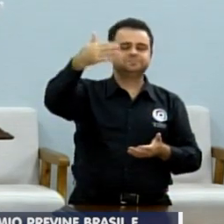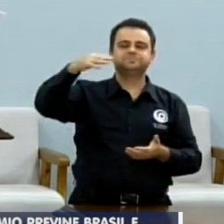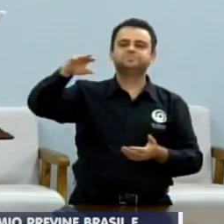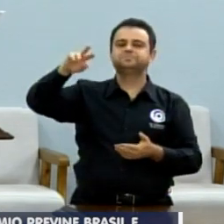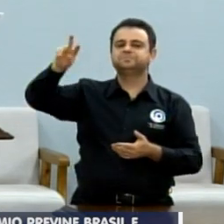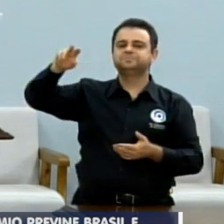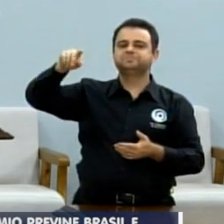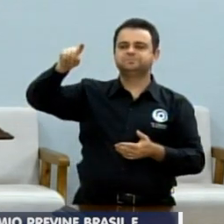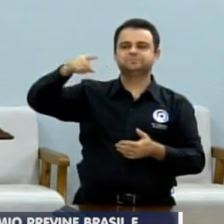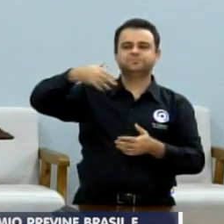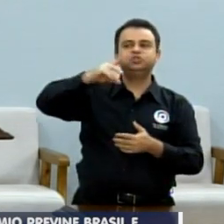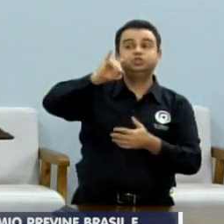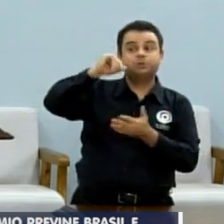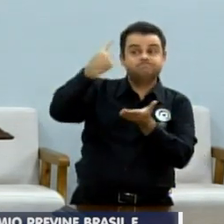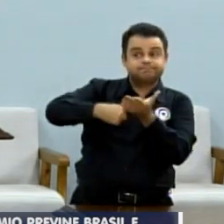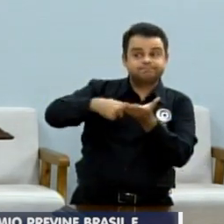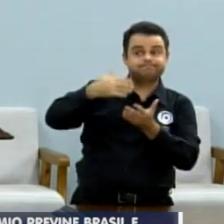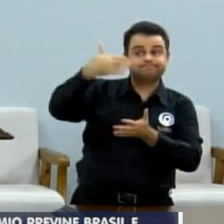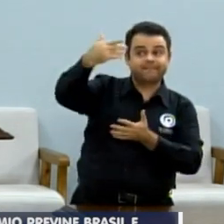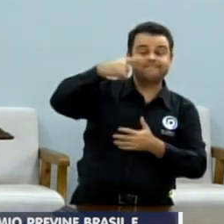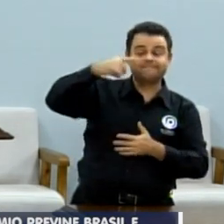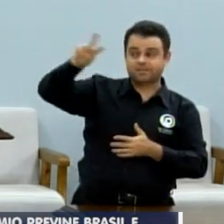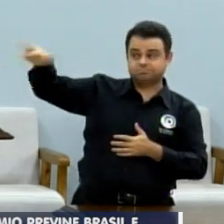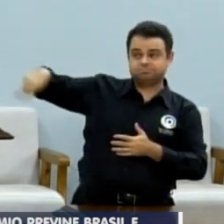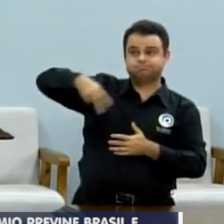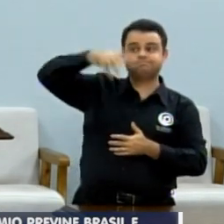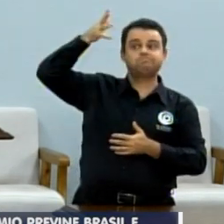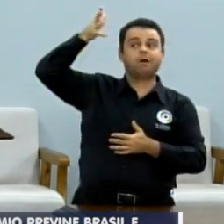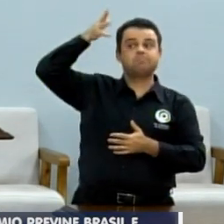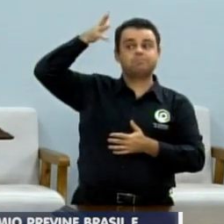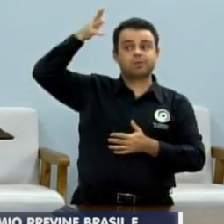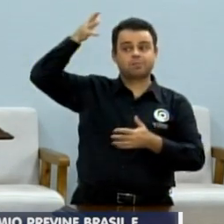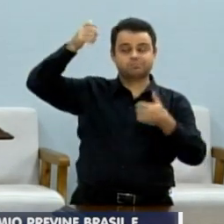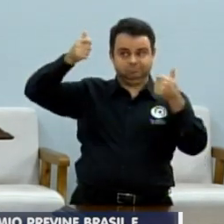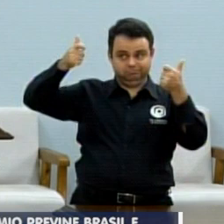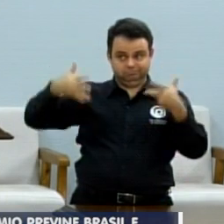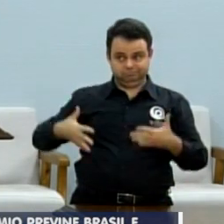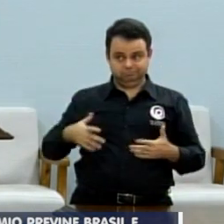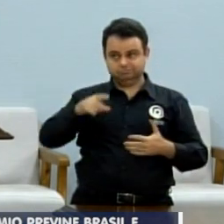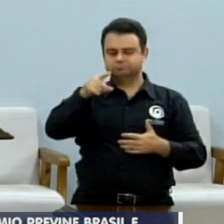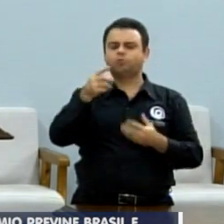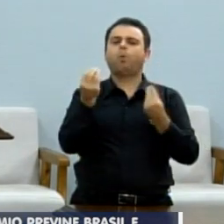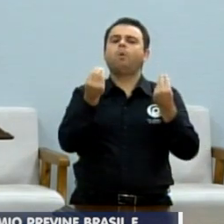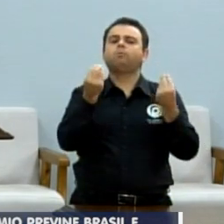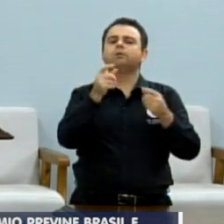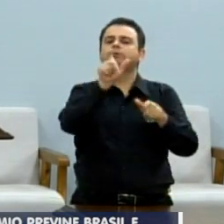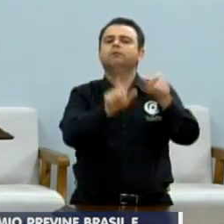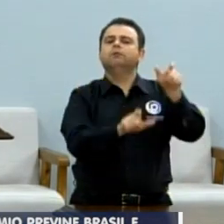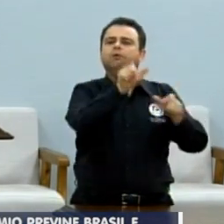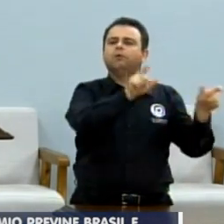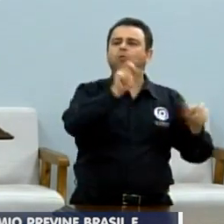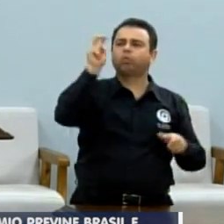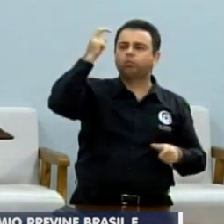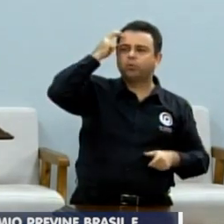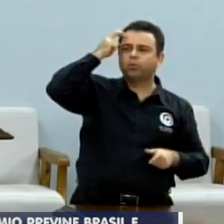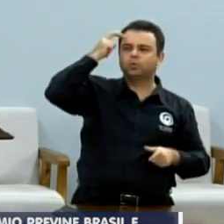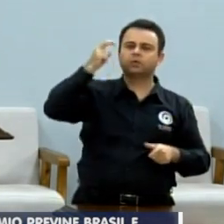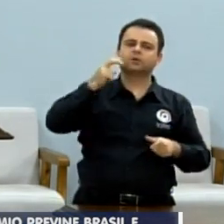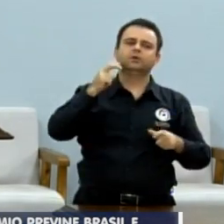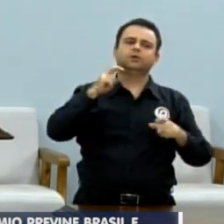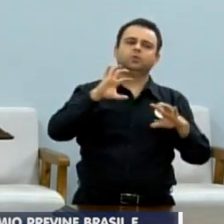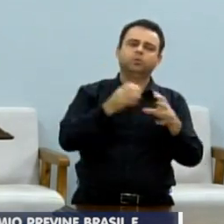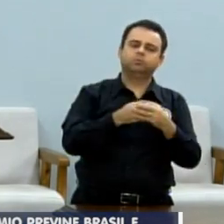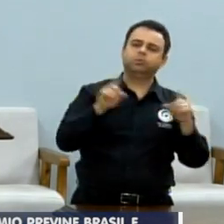A data ser marcada, para falar como vocês sofrem, como o pessoal da cultura sofre, como os músicos sofrem,